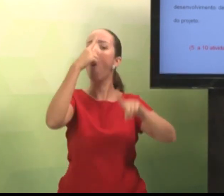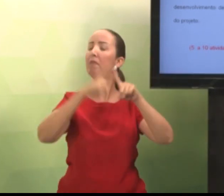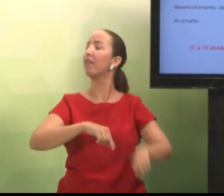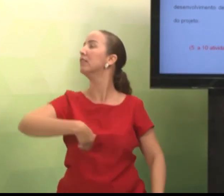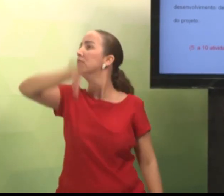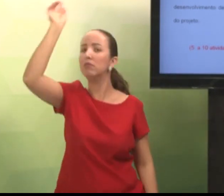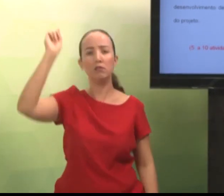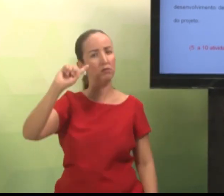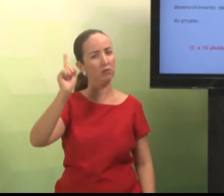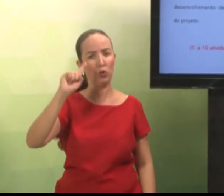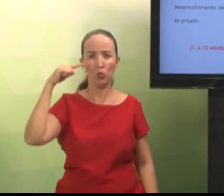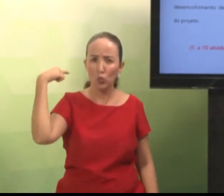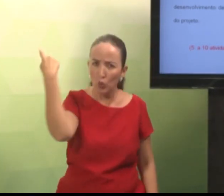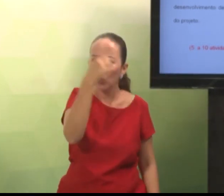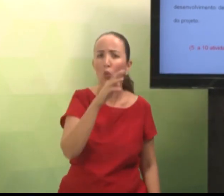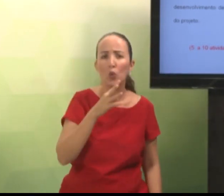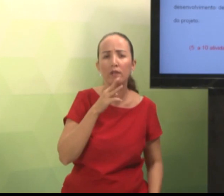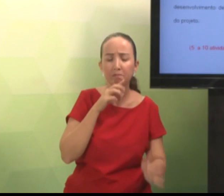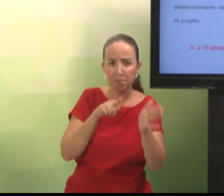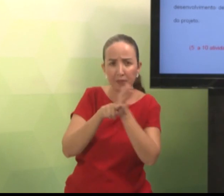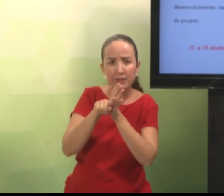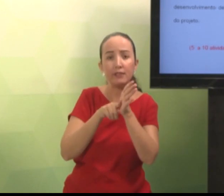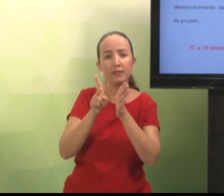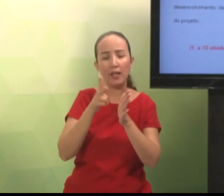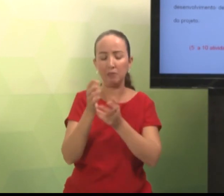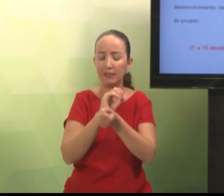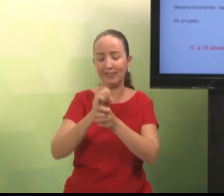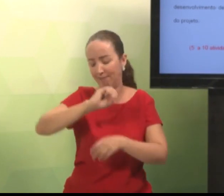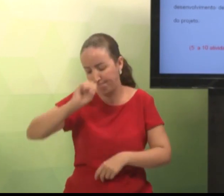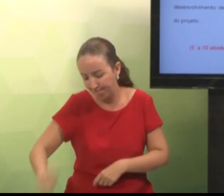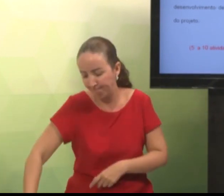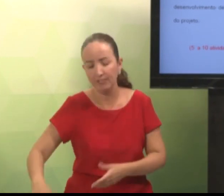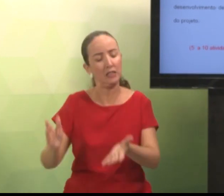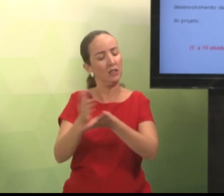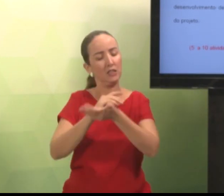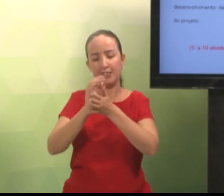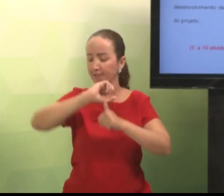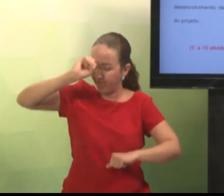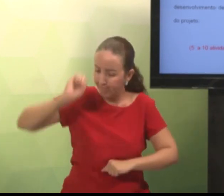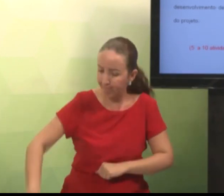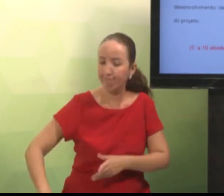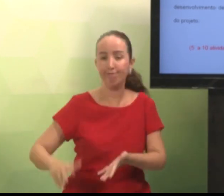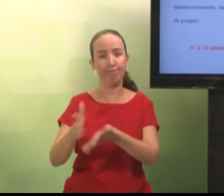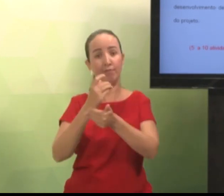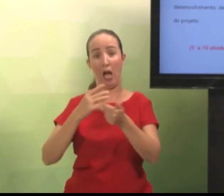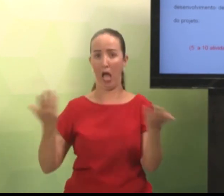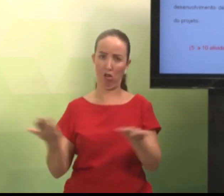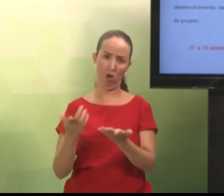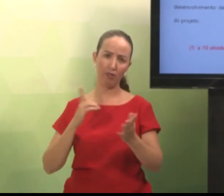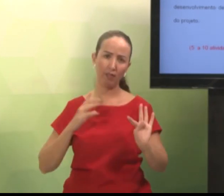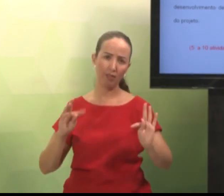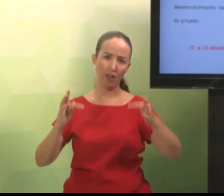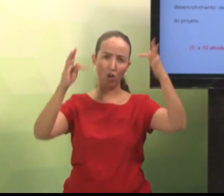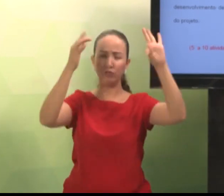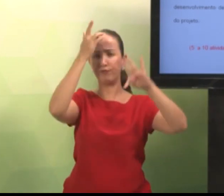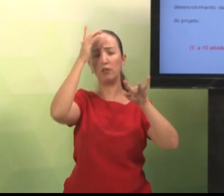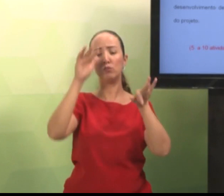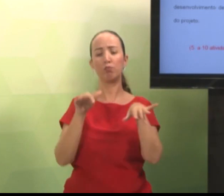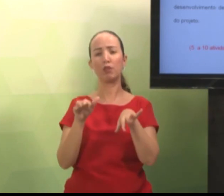aleatoriamente. Então, você conhece. Você já sabe como é uma pesquisa. Às vezes, gente começa, para. Começa, para